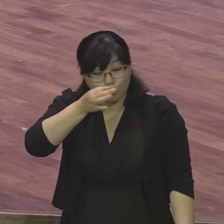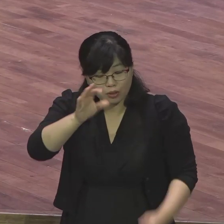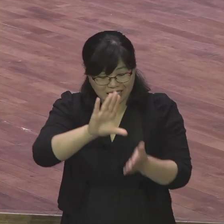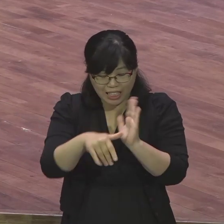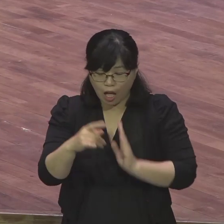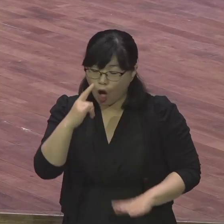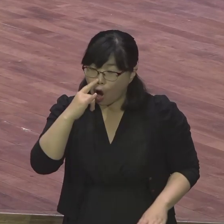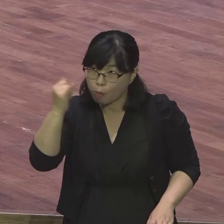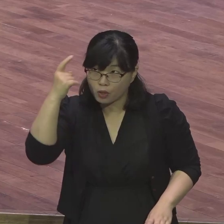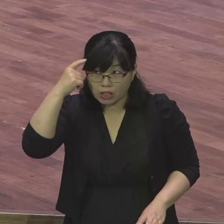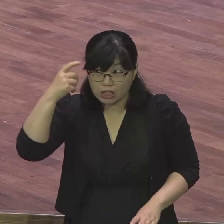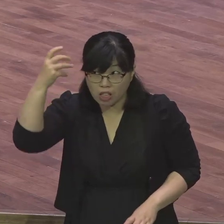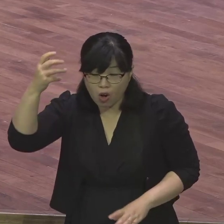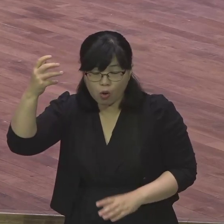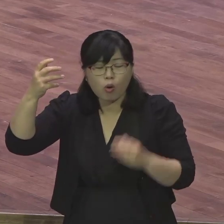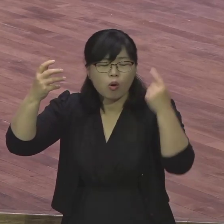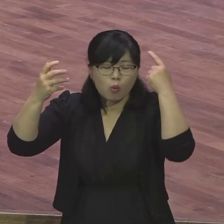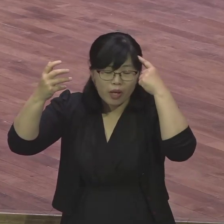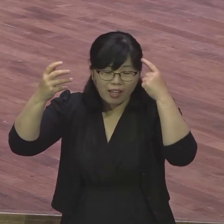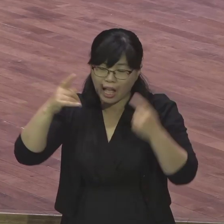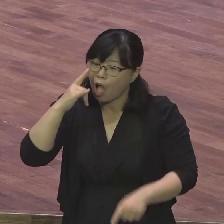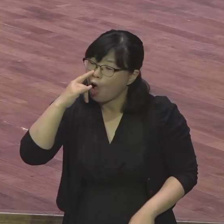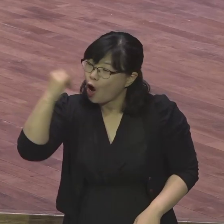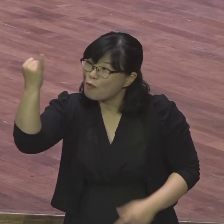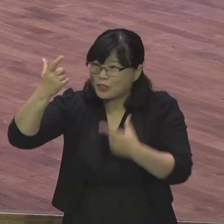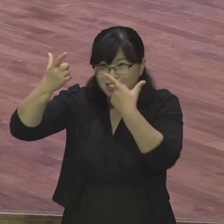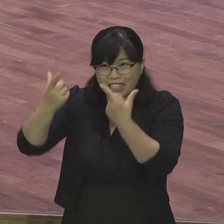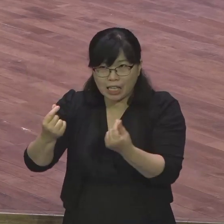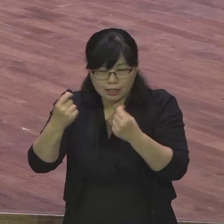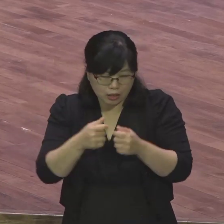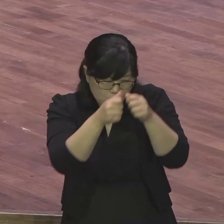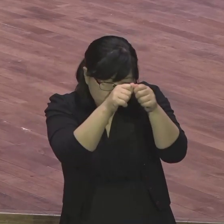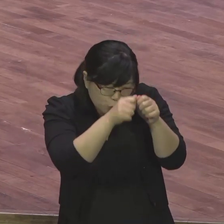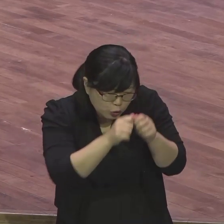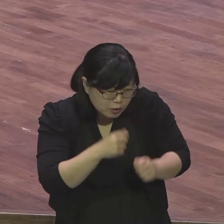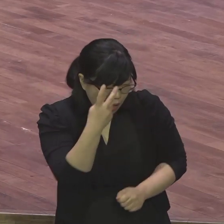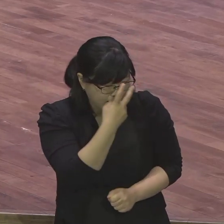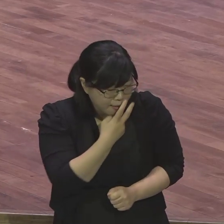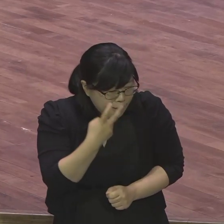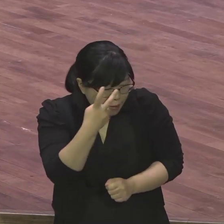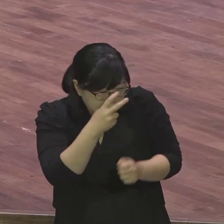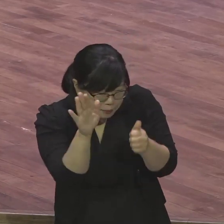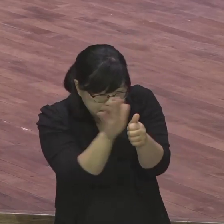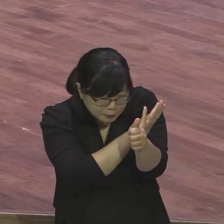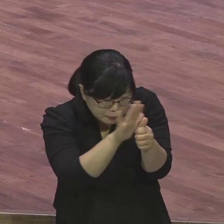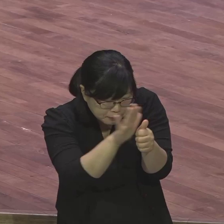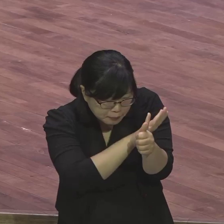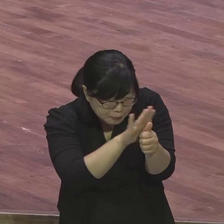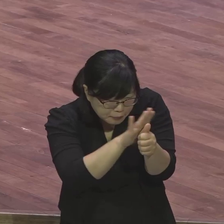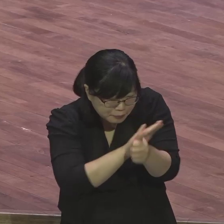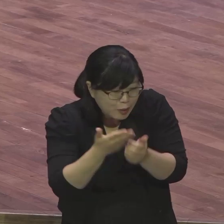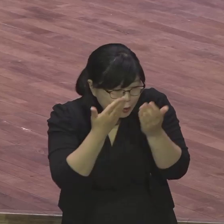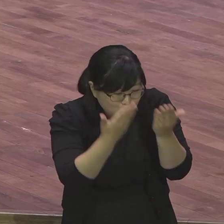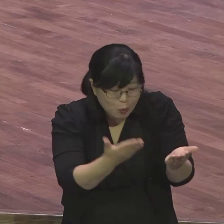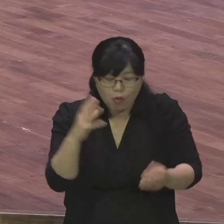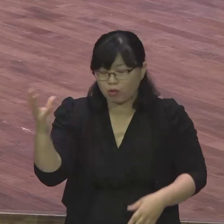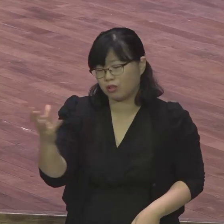분이다 그런 말이에요 어머니 영 우리가 볼 것을 보지 못하고 서러운 적이 매일 때 어떻게 해요